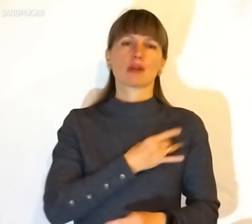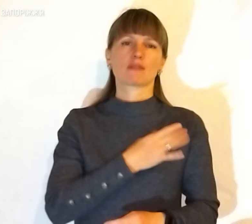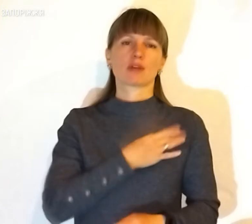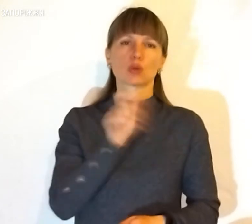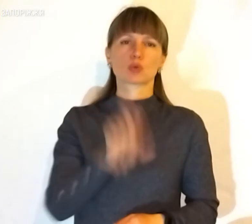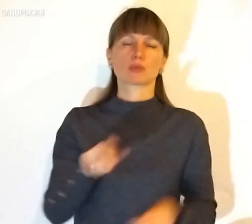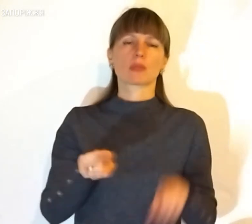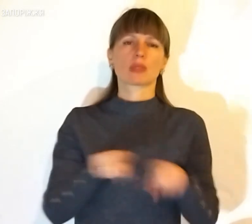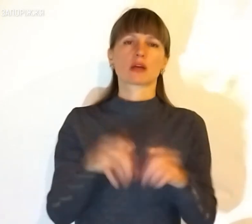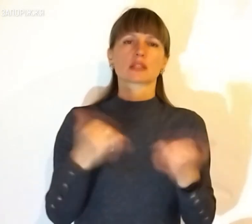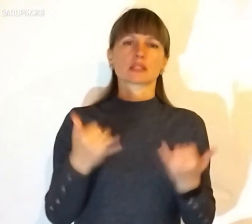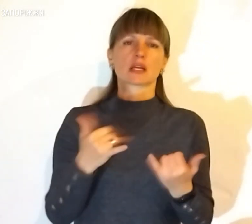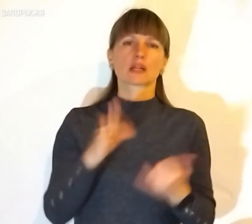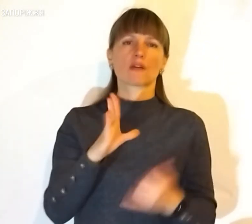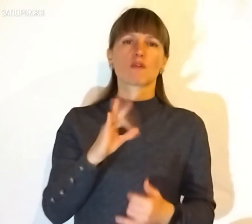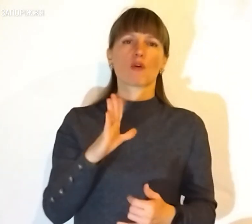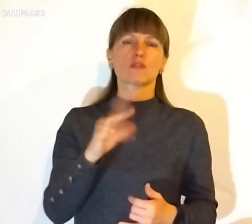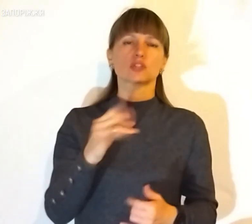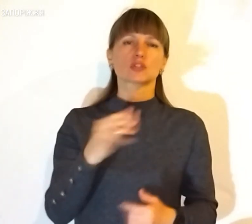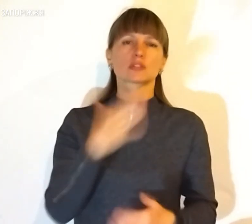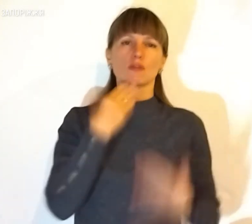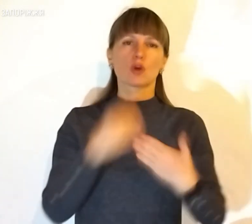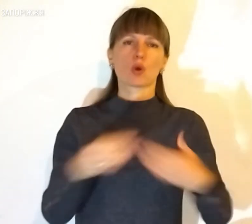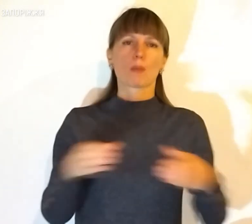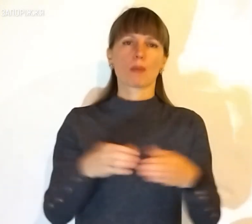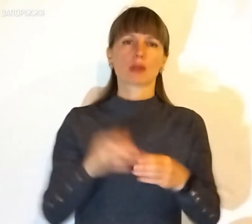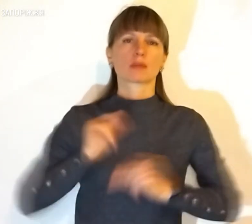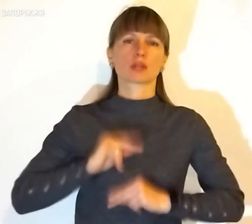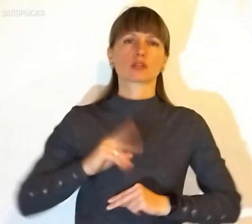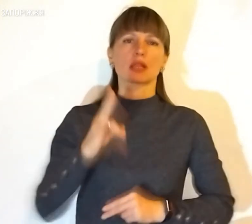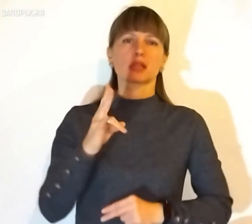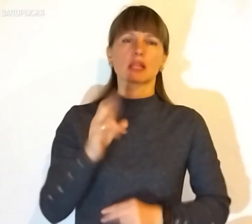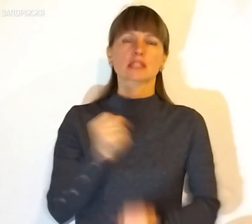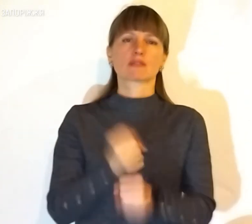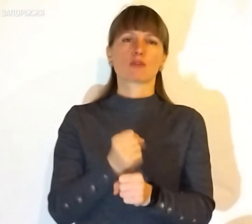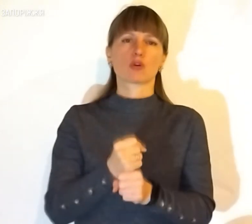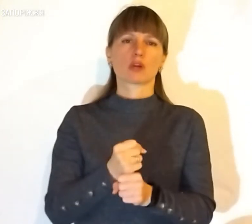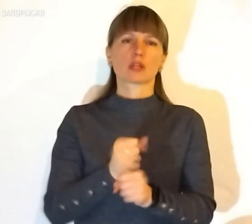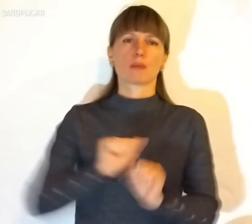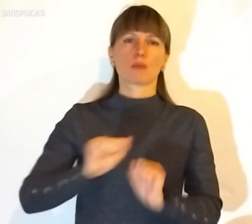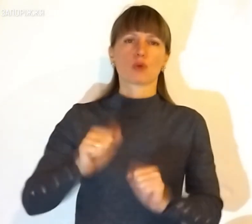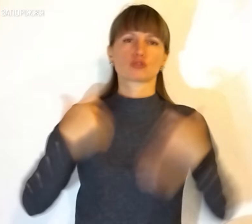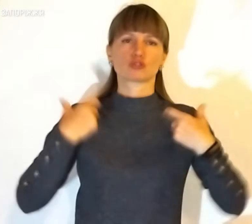особи. Також зараз Геннадій Вовченко зі своєю командою працюють над створенням бронежилетів. Це